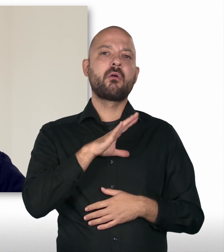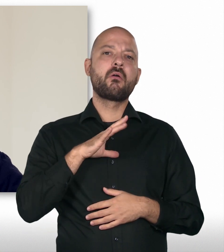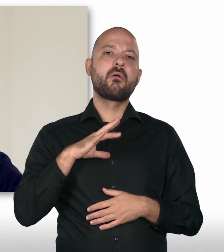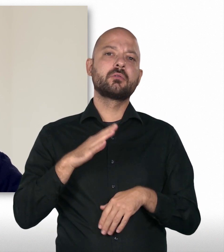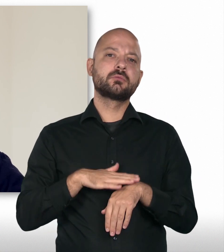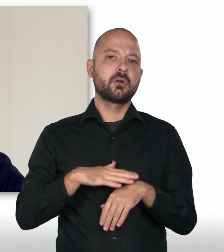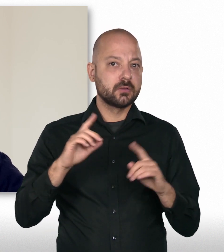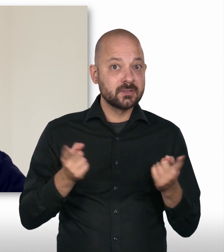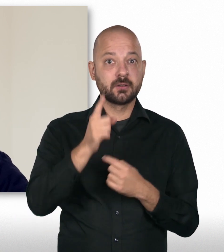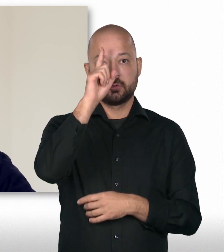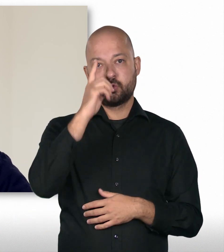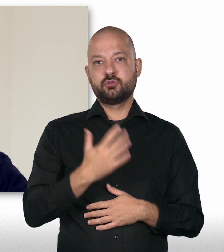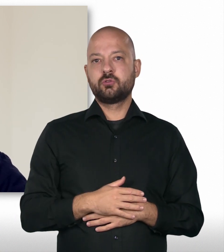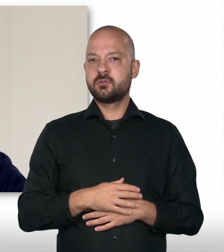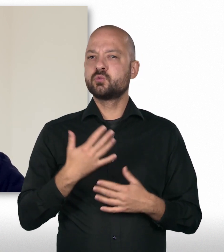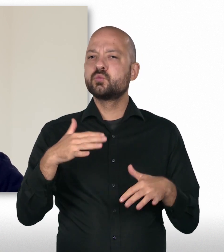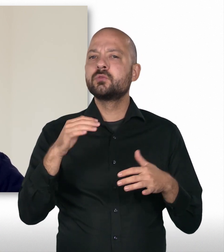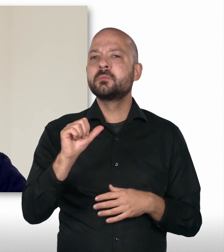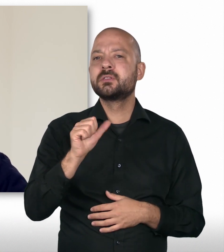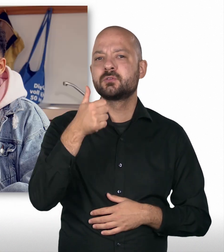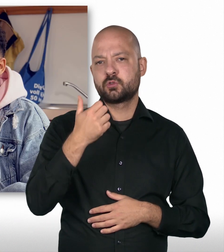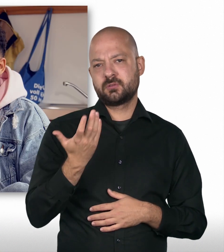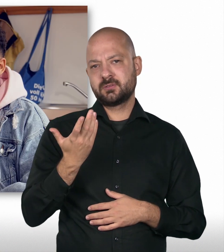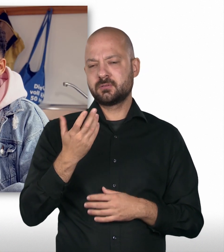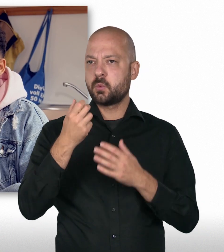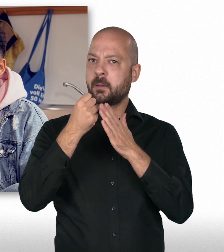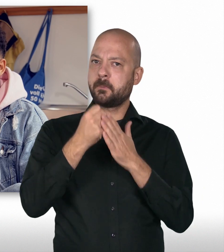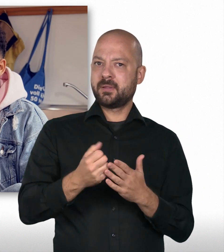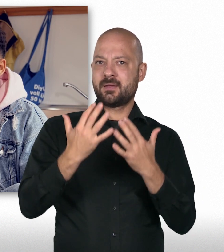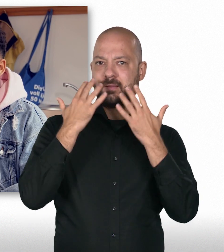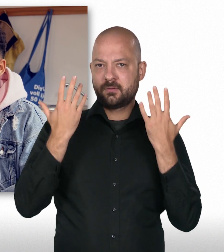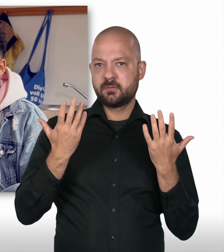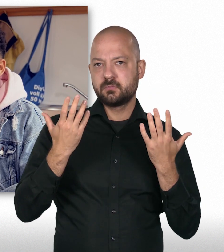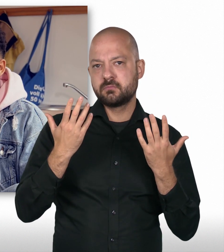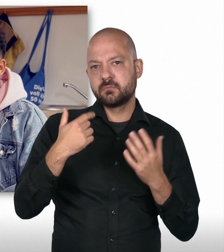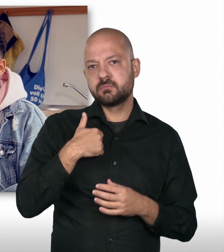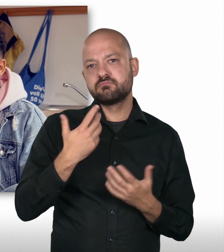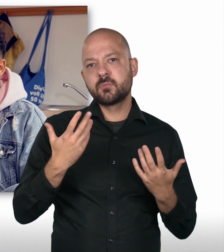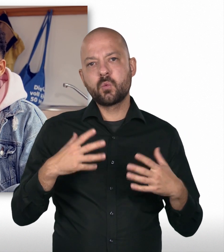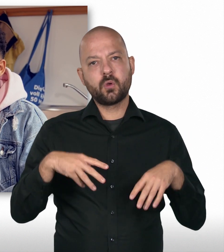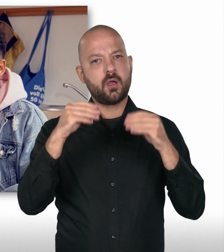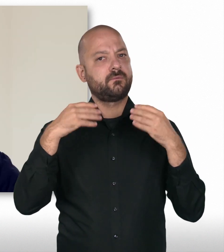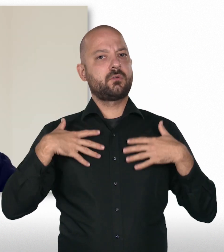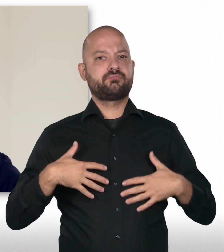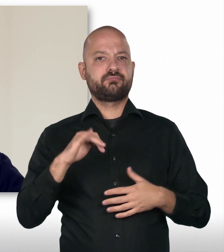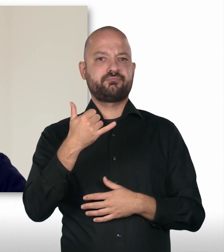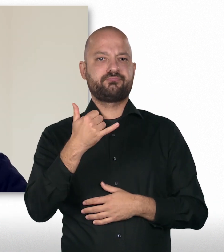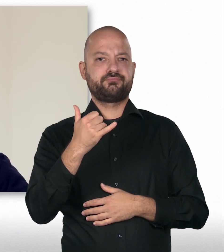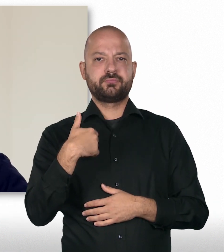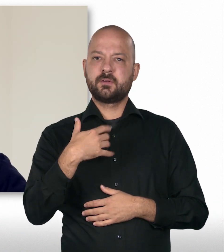immer wieder in Deutschland. Aber es ist schon was Besonderes, hat mich auch sehr geprägt. ich glaube, bei mir war es auch so, dass ich von Anfang an wusste, ich möchte zum Auswärtigen Amt